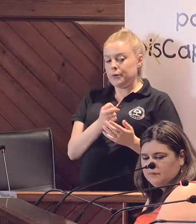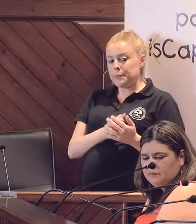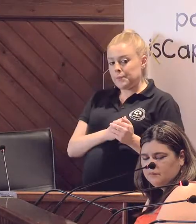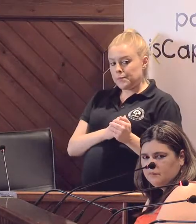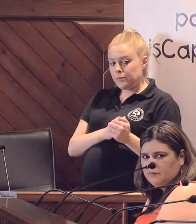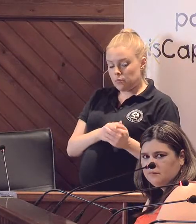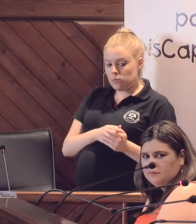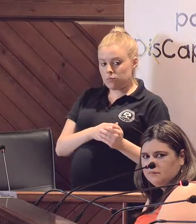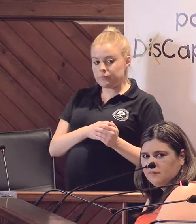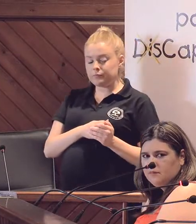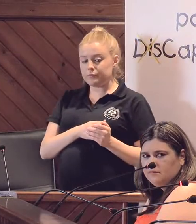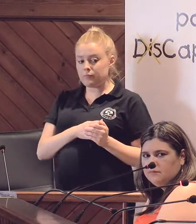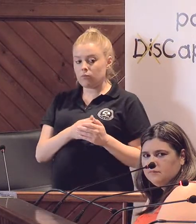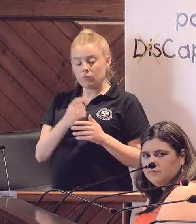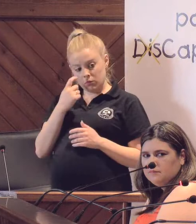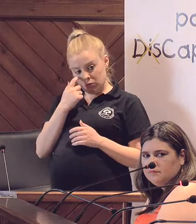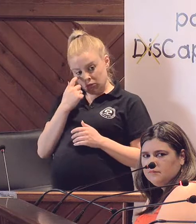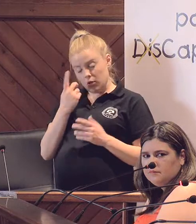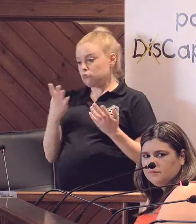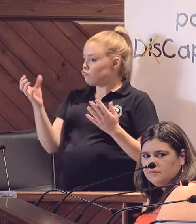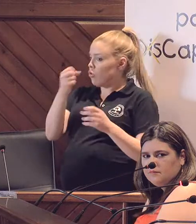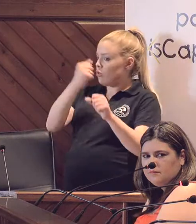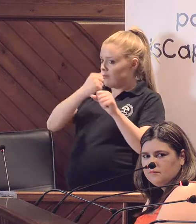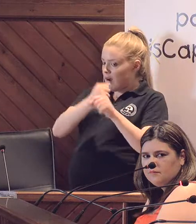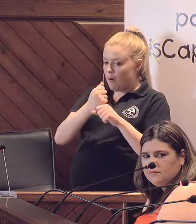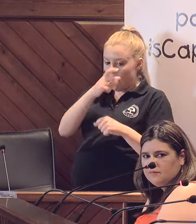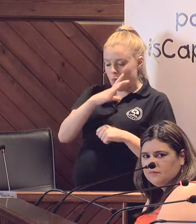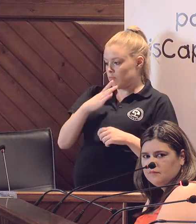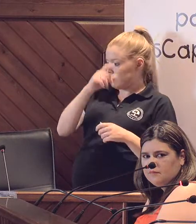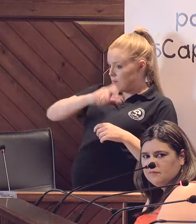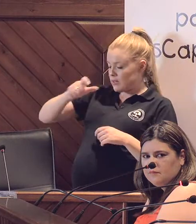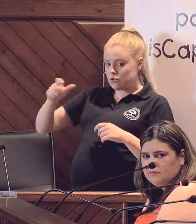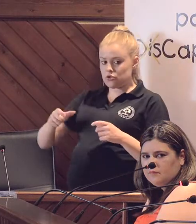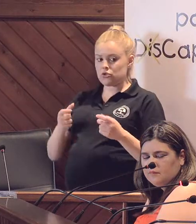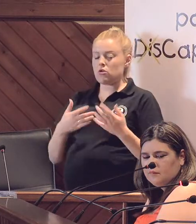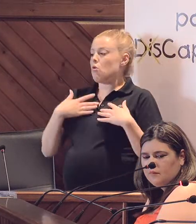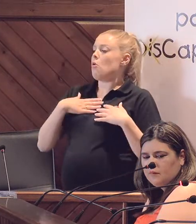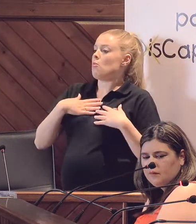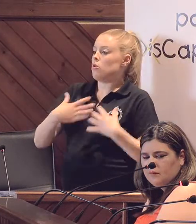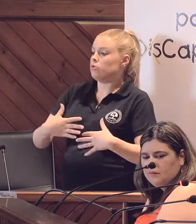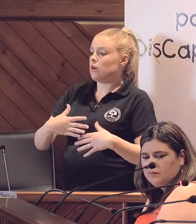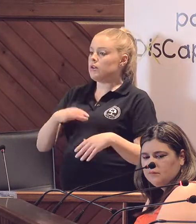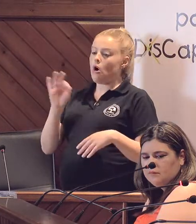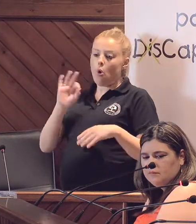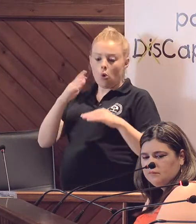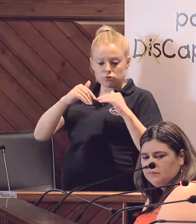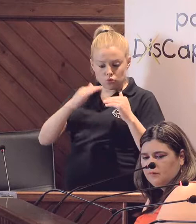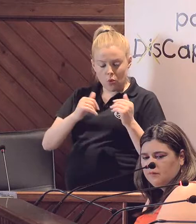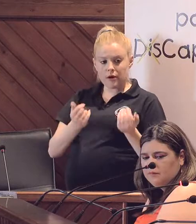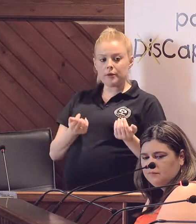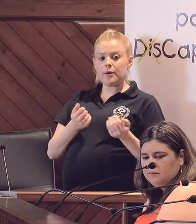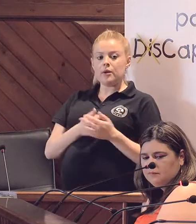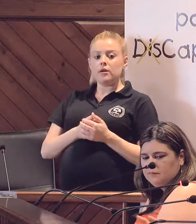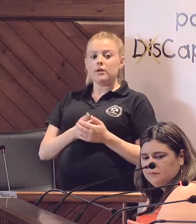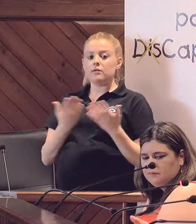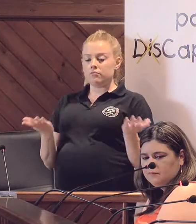se ha visto que tienen trabajos hechos por personas o bien voluntarias o personas usuarias de esa asociación,